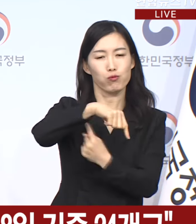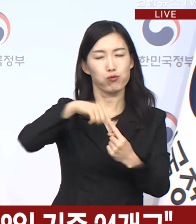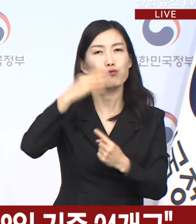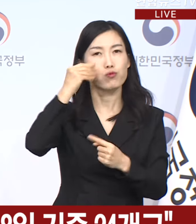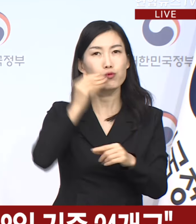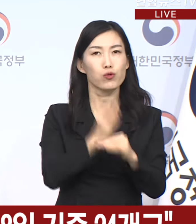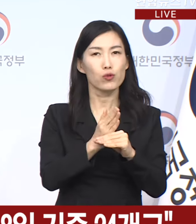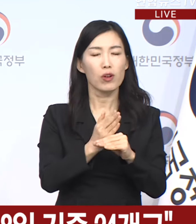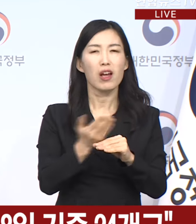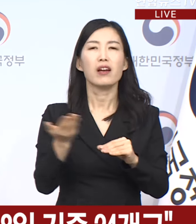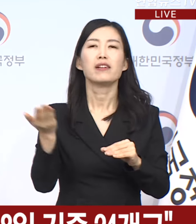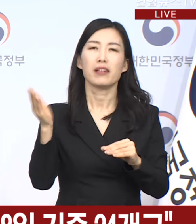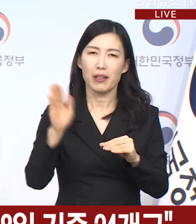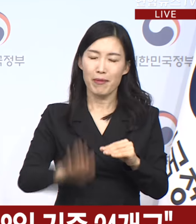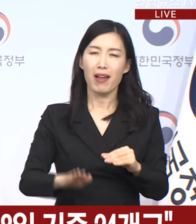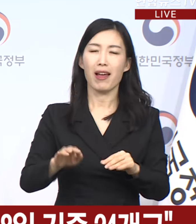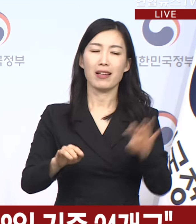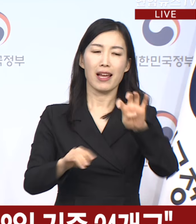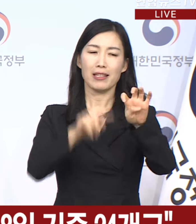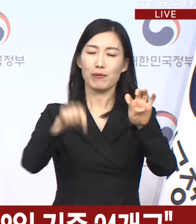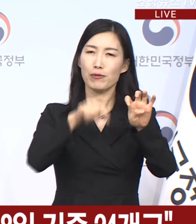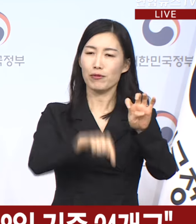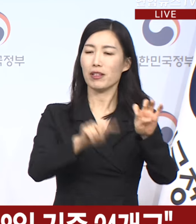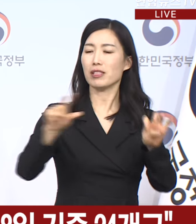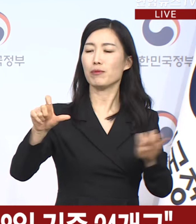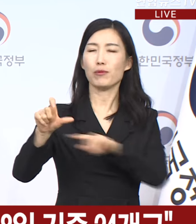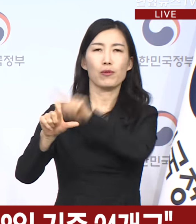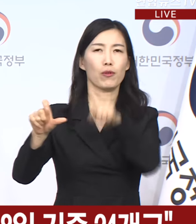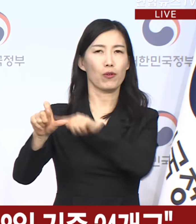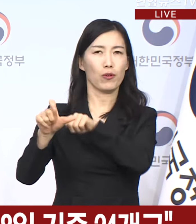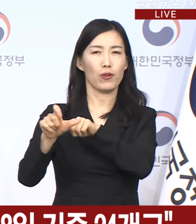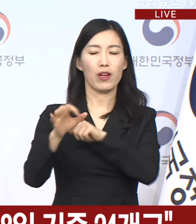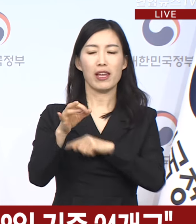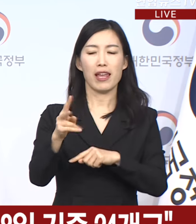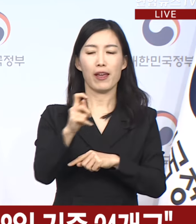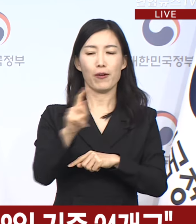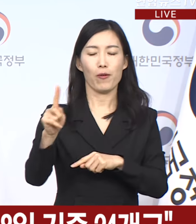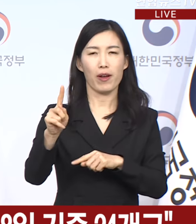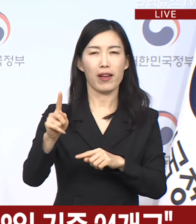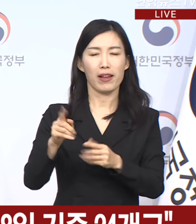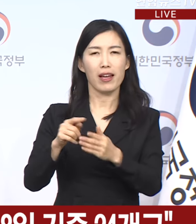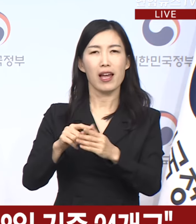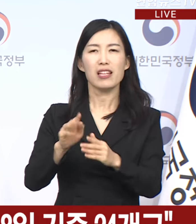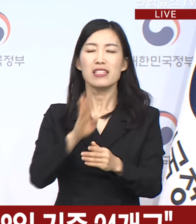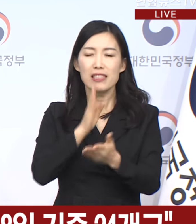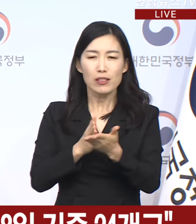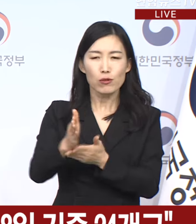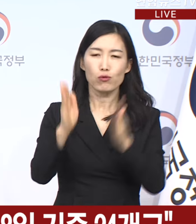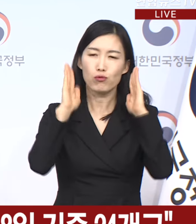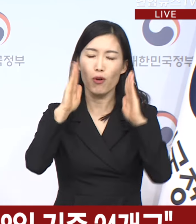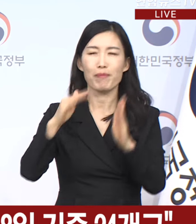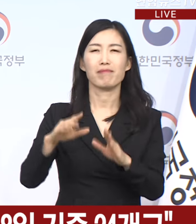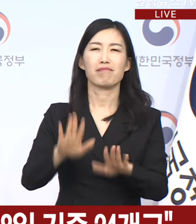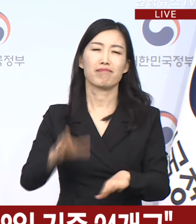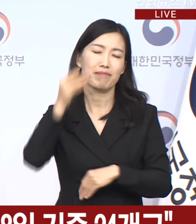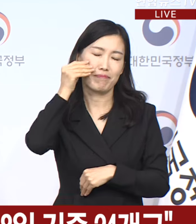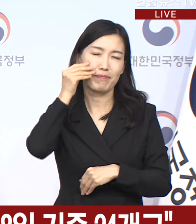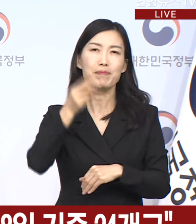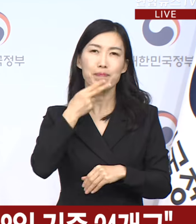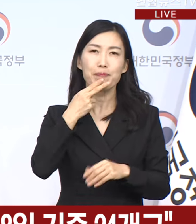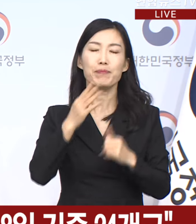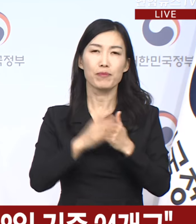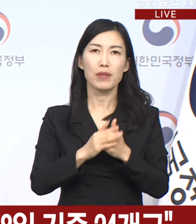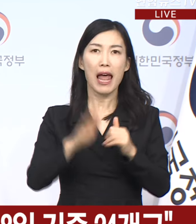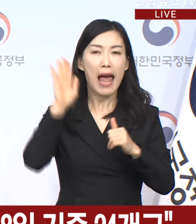여전히 15개 대학에서 옛과 1학년 전공 수업이 운영되고 있지 못하여 앞서 말씀드린